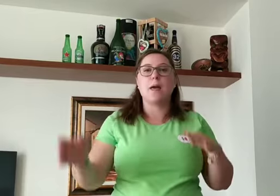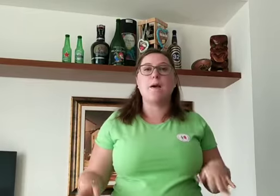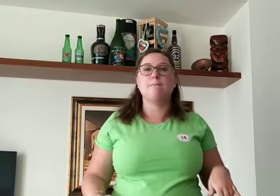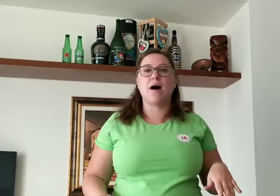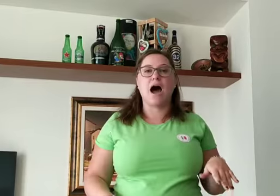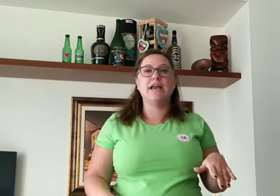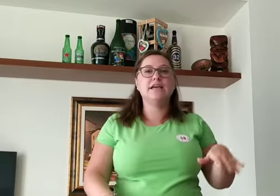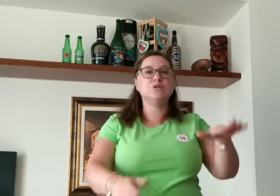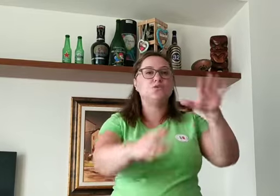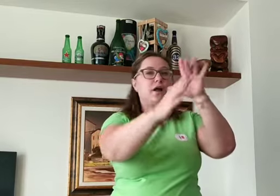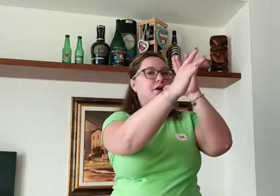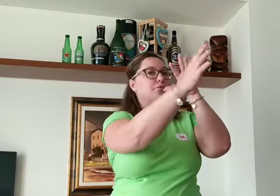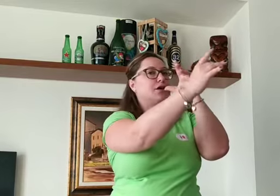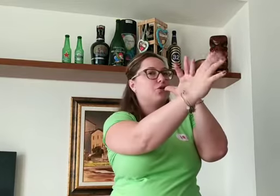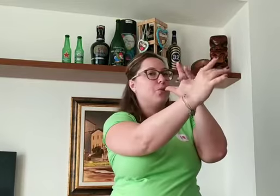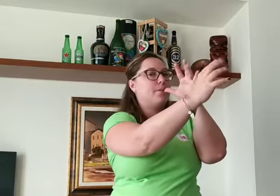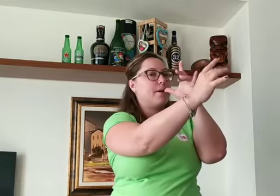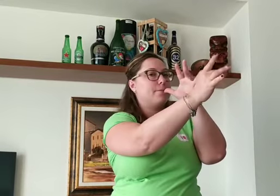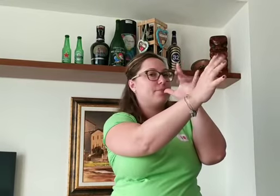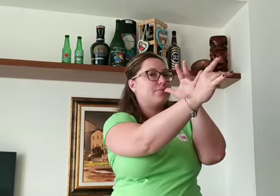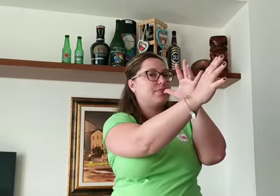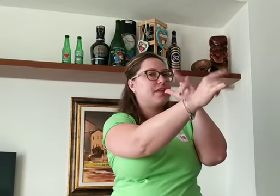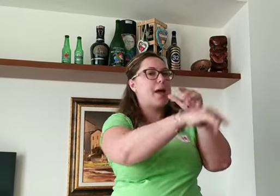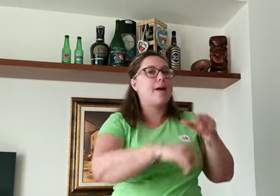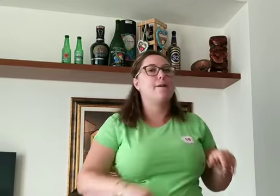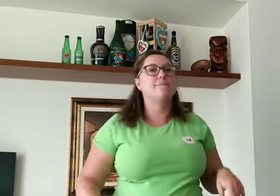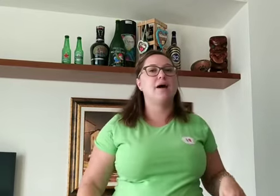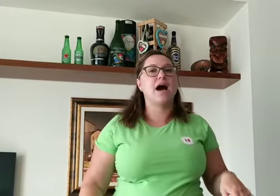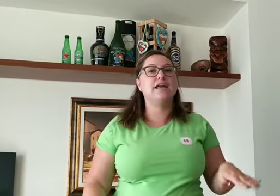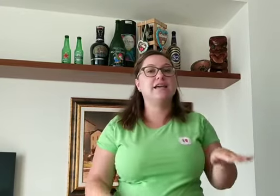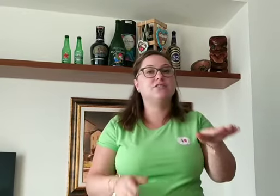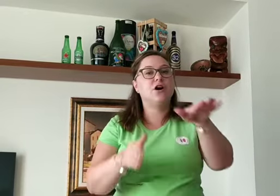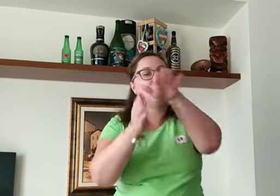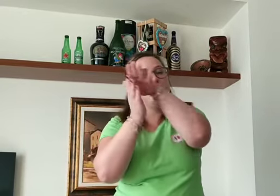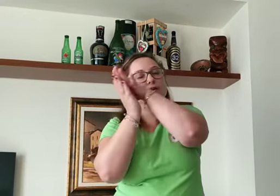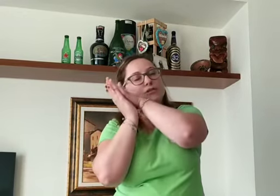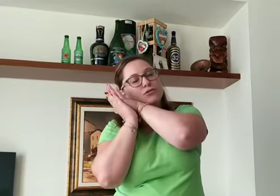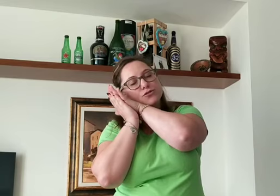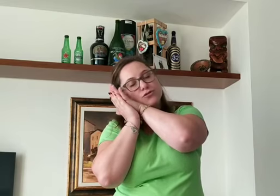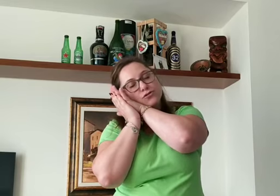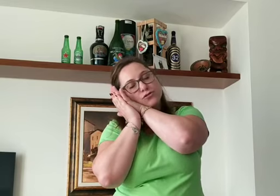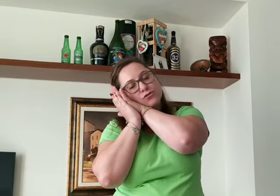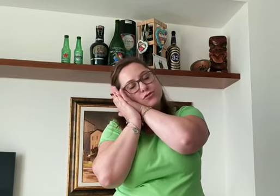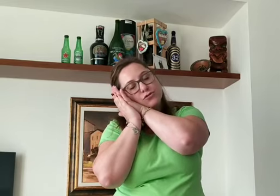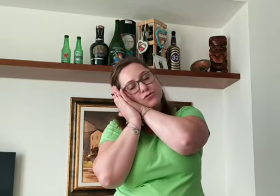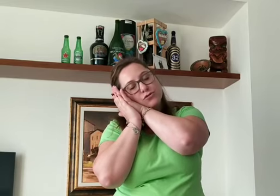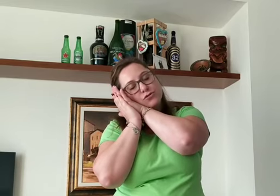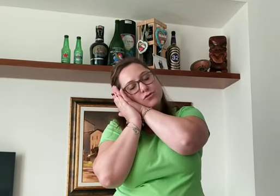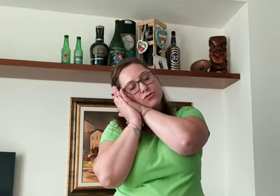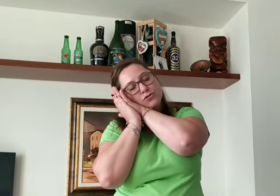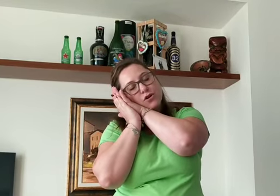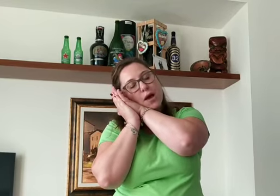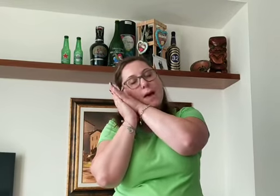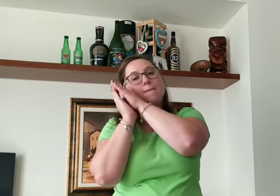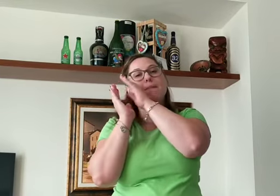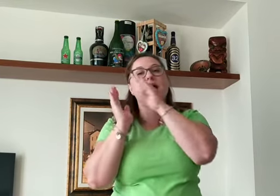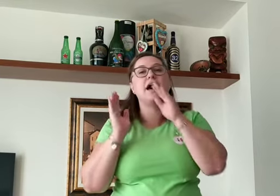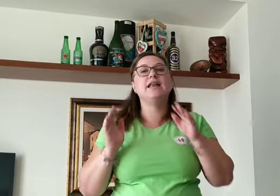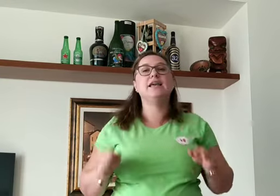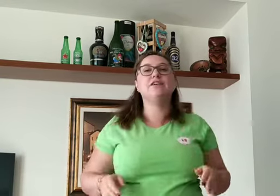mani che suonano una tromba mani che dormono mani